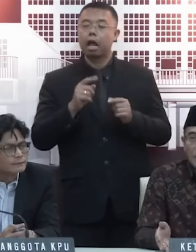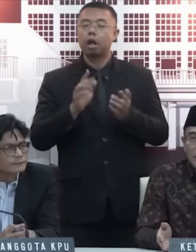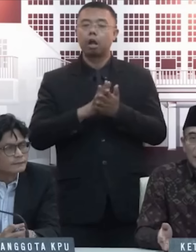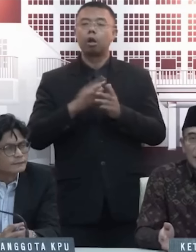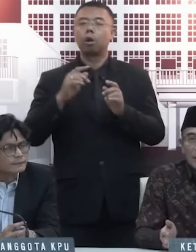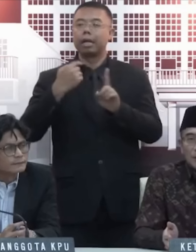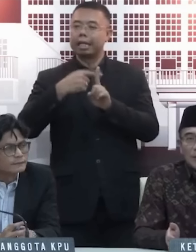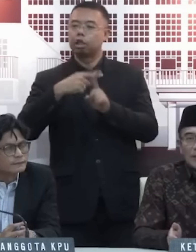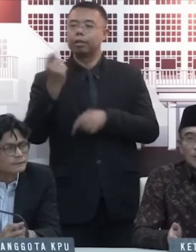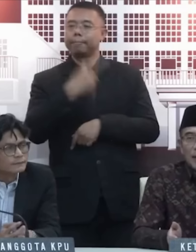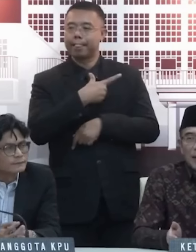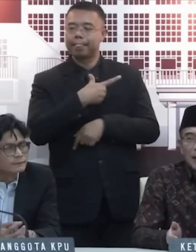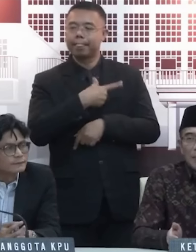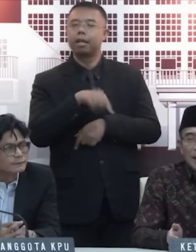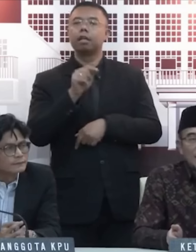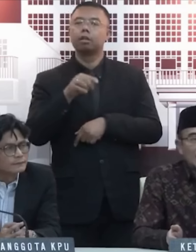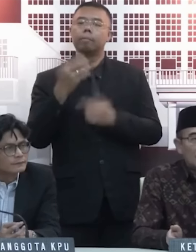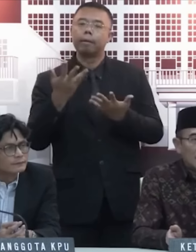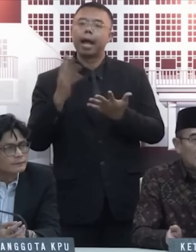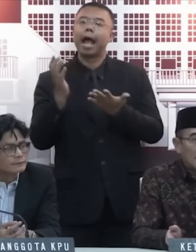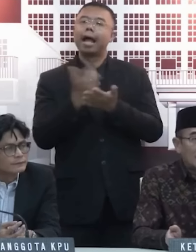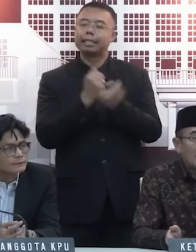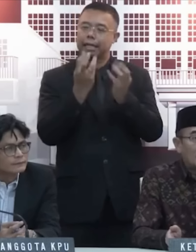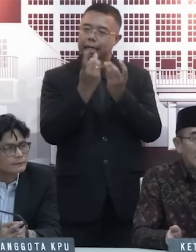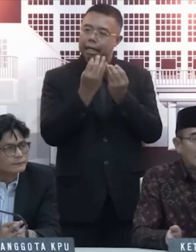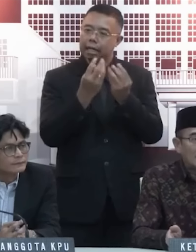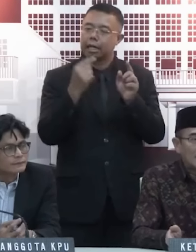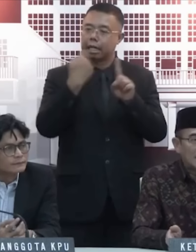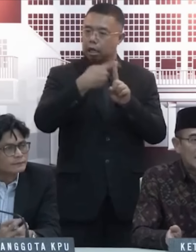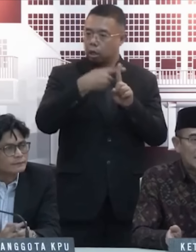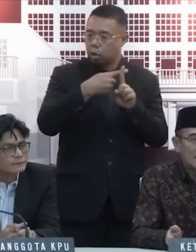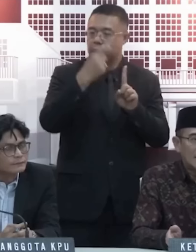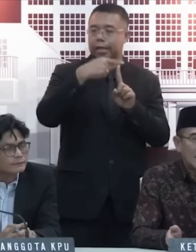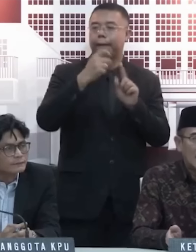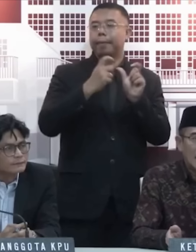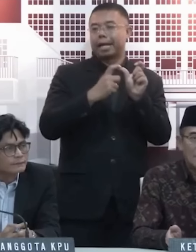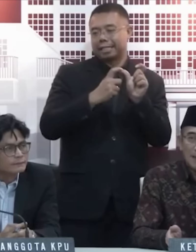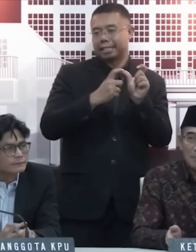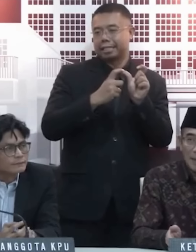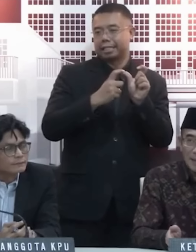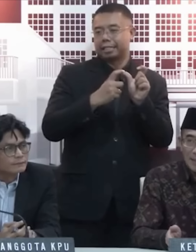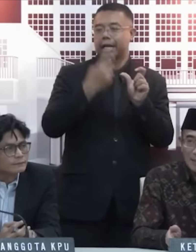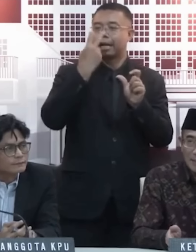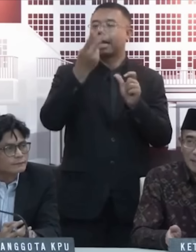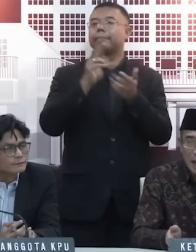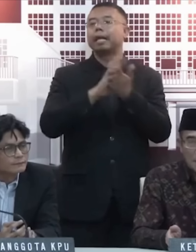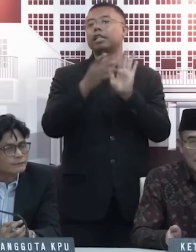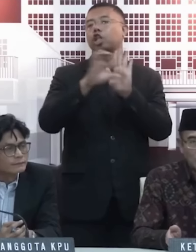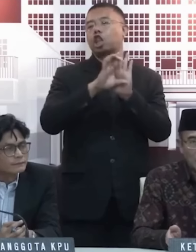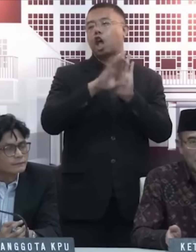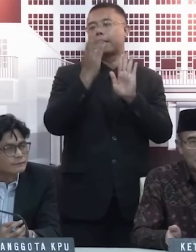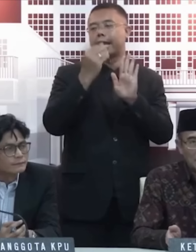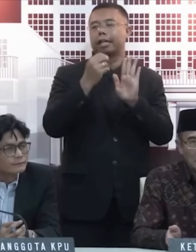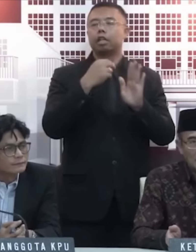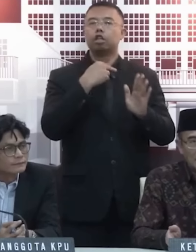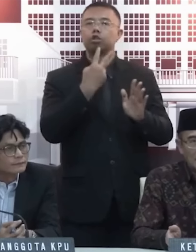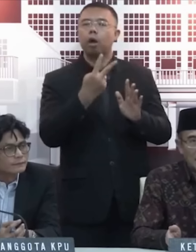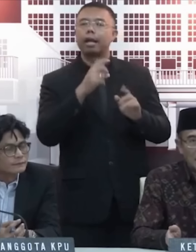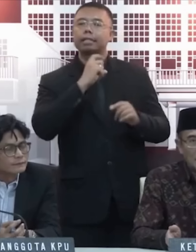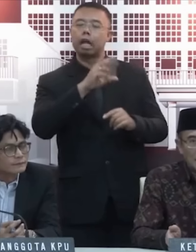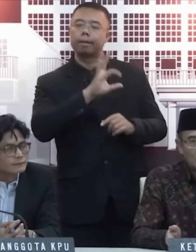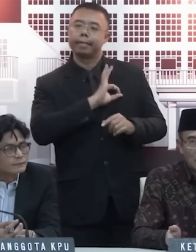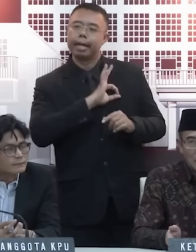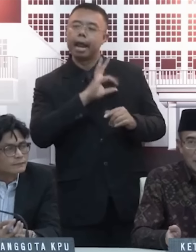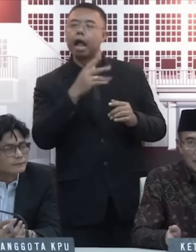Con, itu yang digunakan apa? Hasil penghitungan di TPS yang dianggap sampel tadi. Apakah suara calon